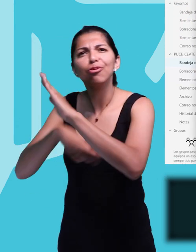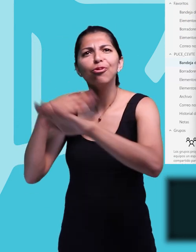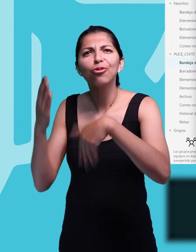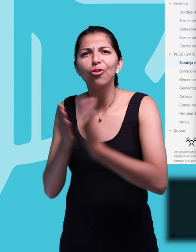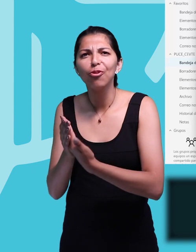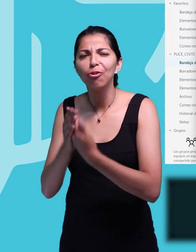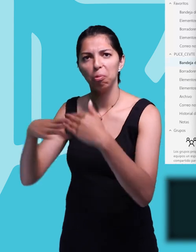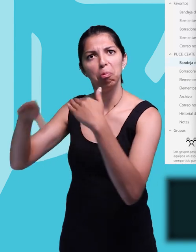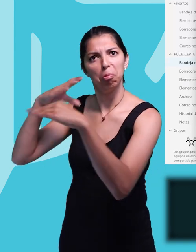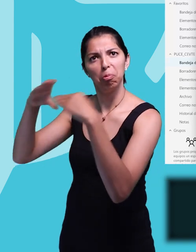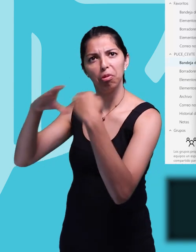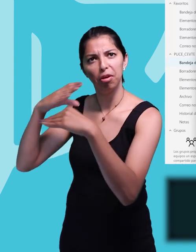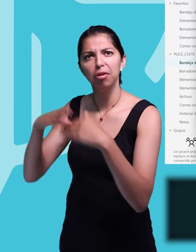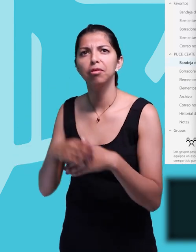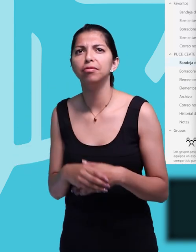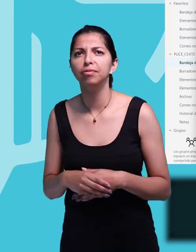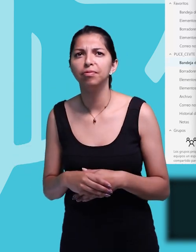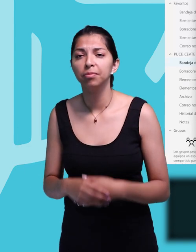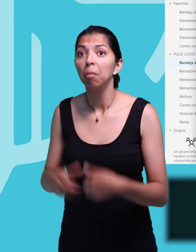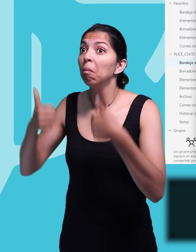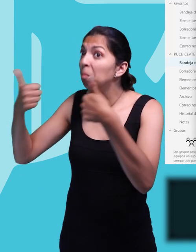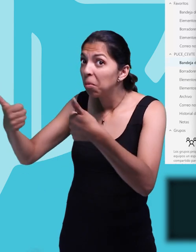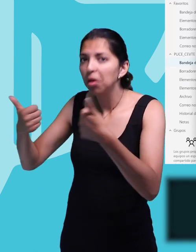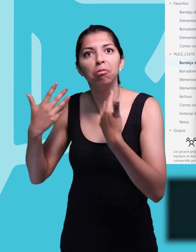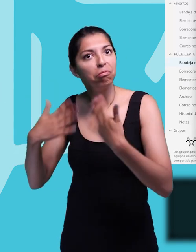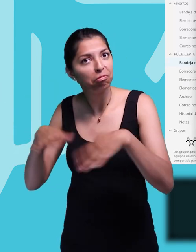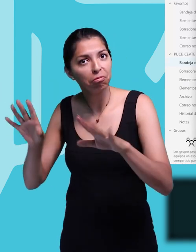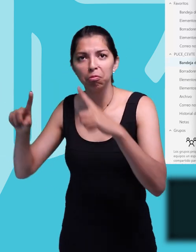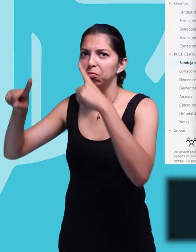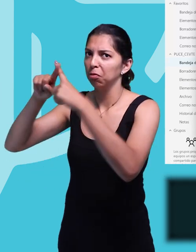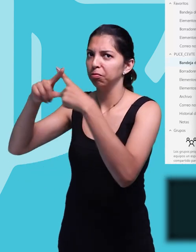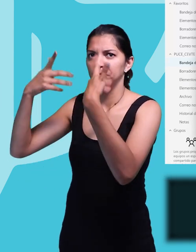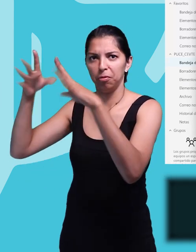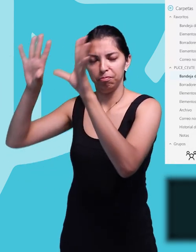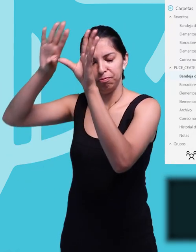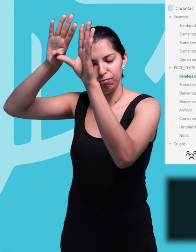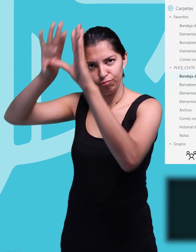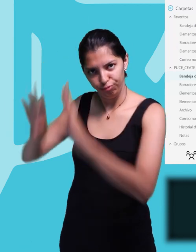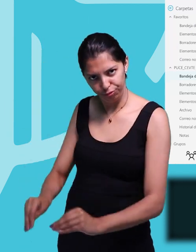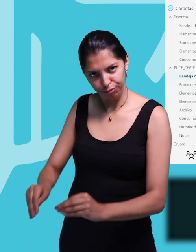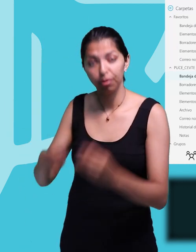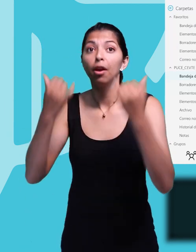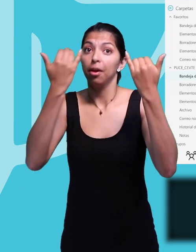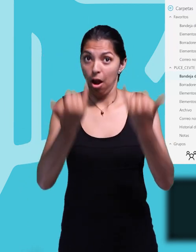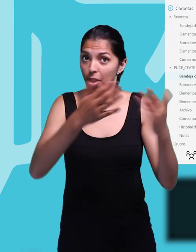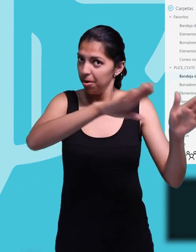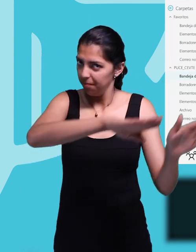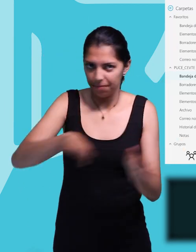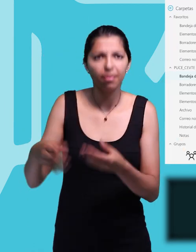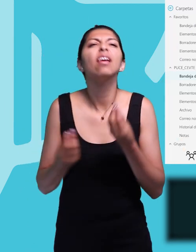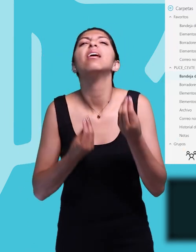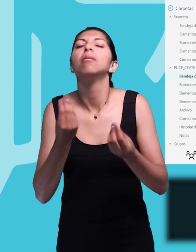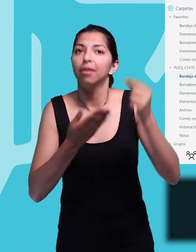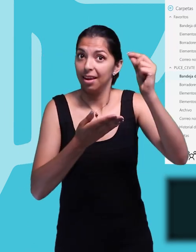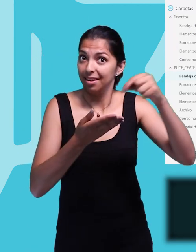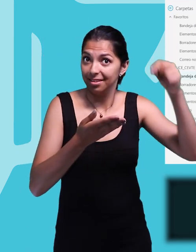se despliega la información con los adjuntos originales y la imagen que se había insertado. Cerramos. Ahora vamos a configurar